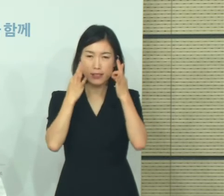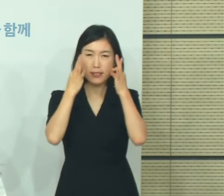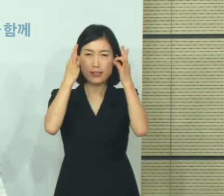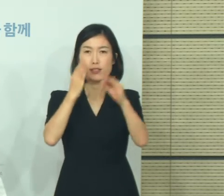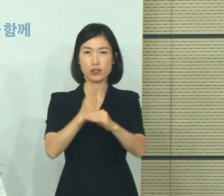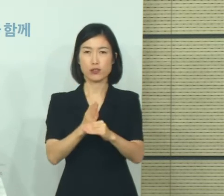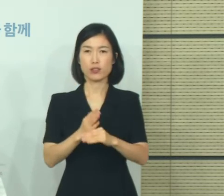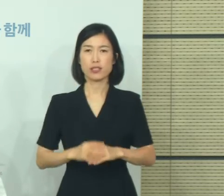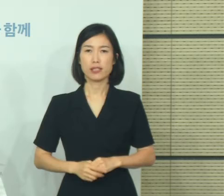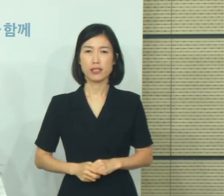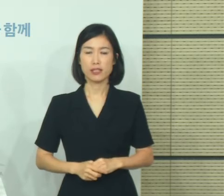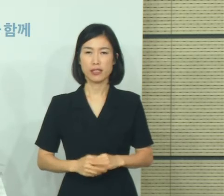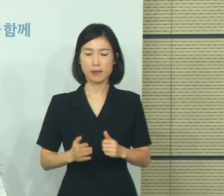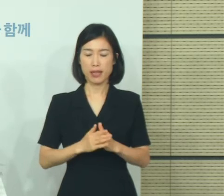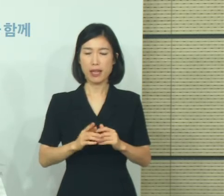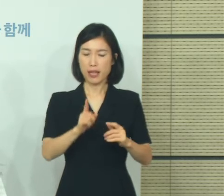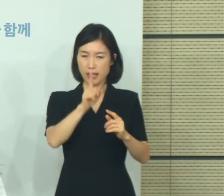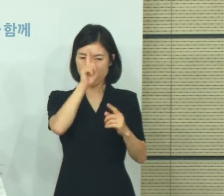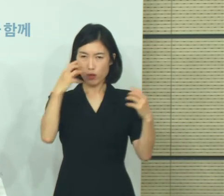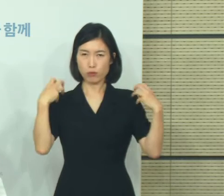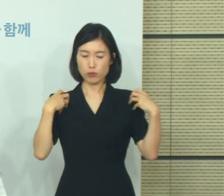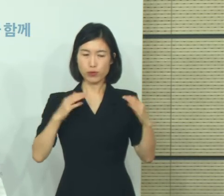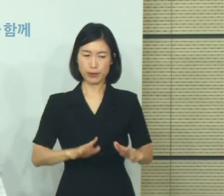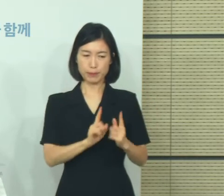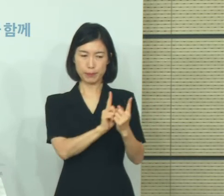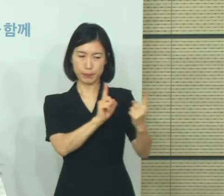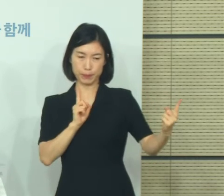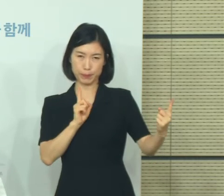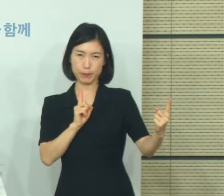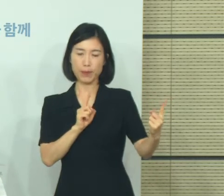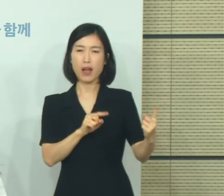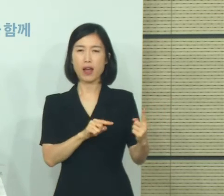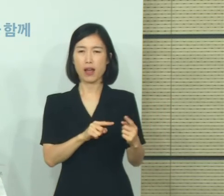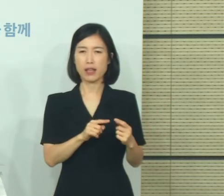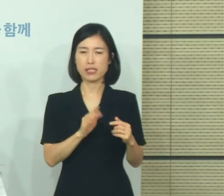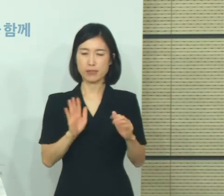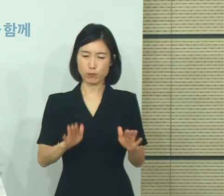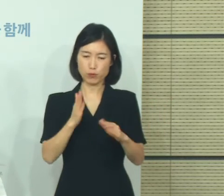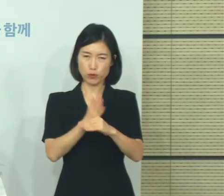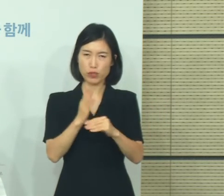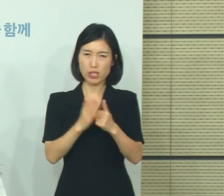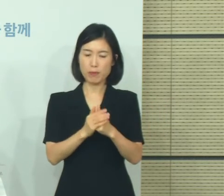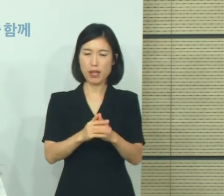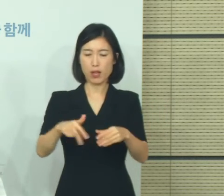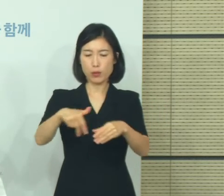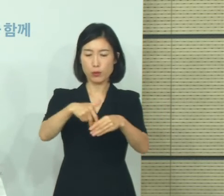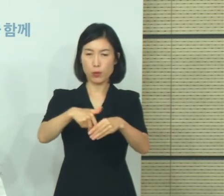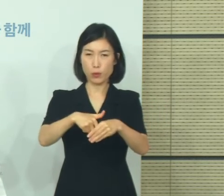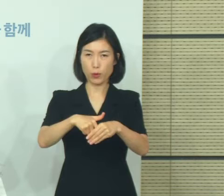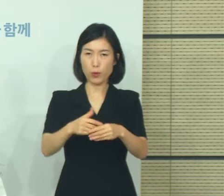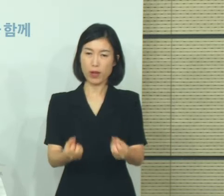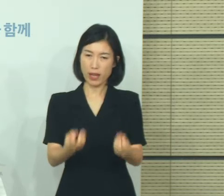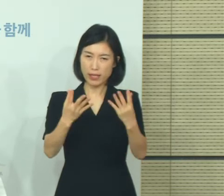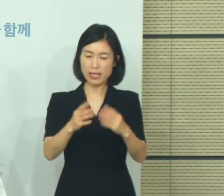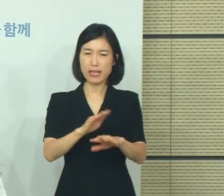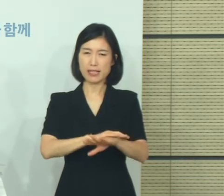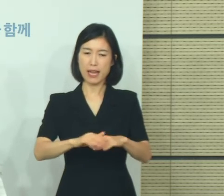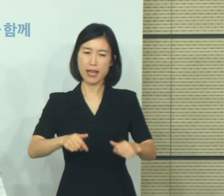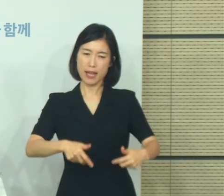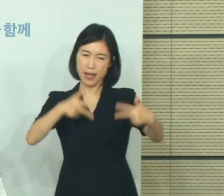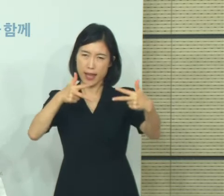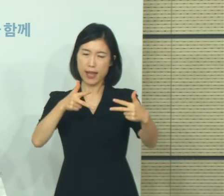정부는 사회적 그리두기에 따라 비대면 종교활동이 원활히 이루어지도록 지원하고 있습니다.